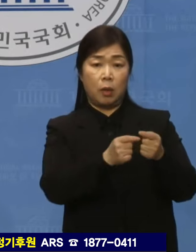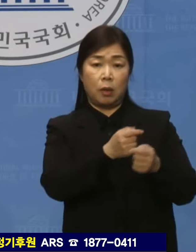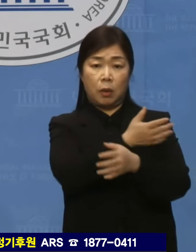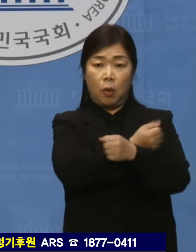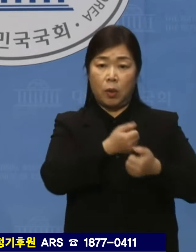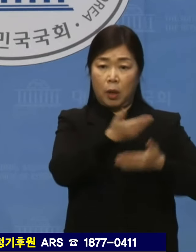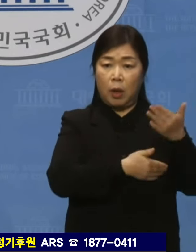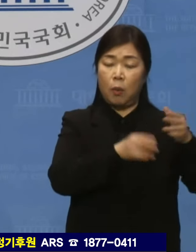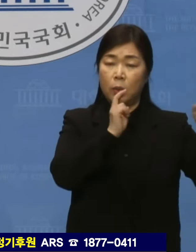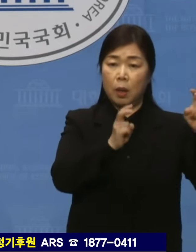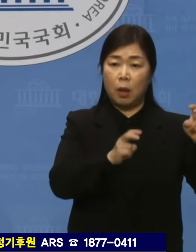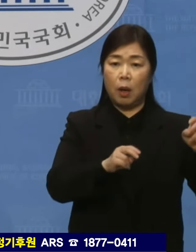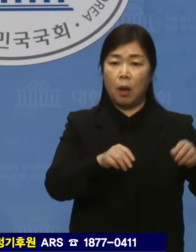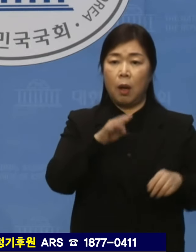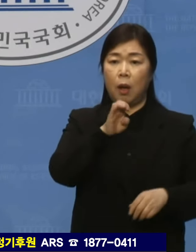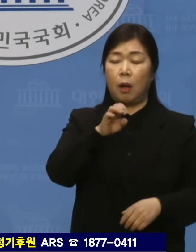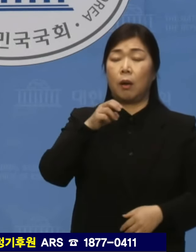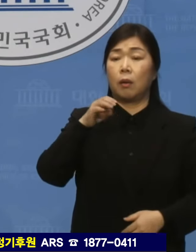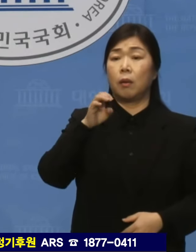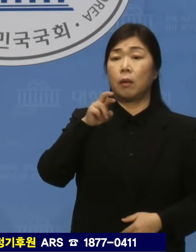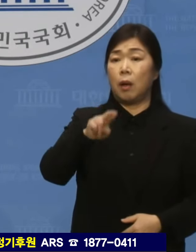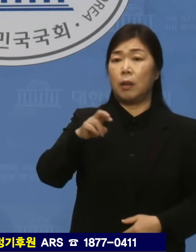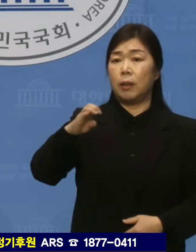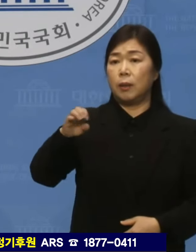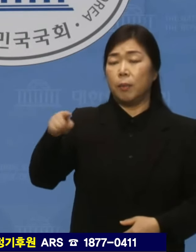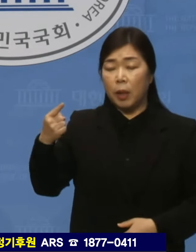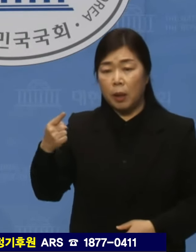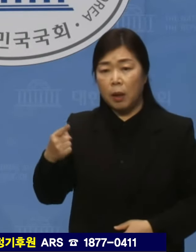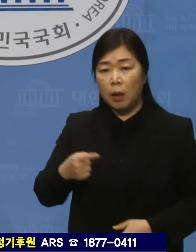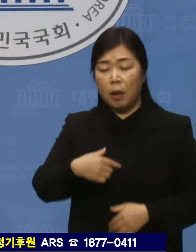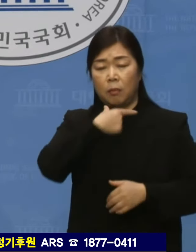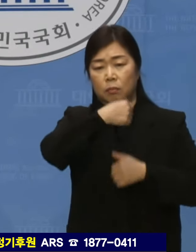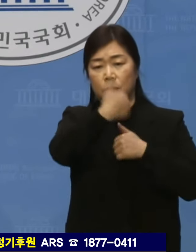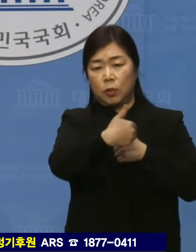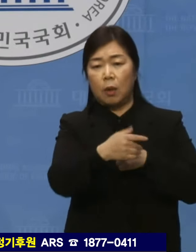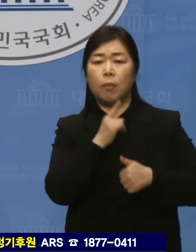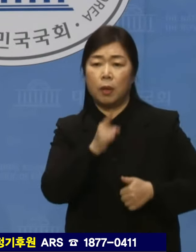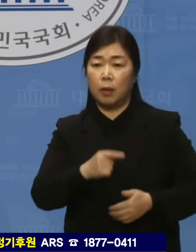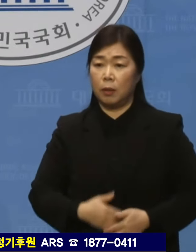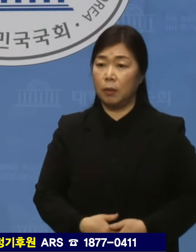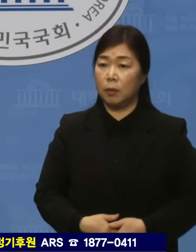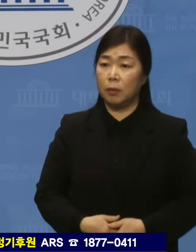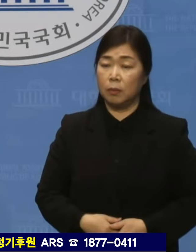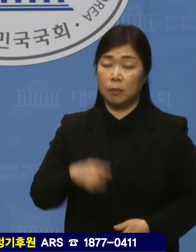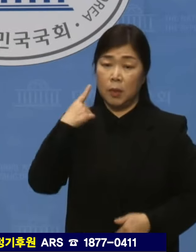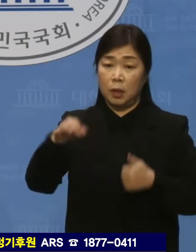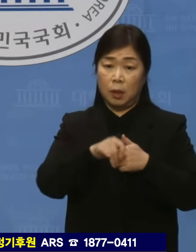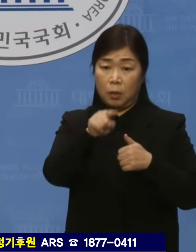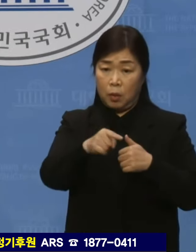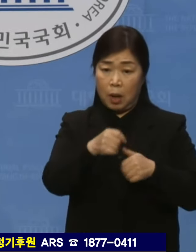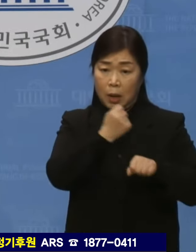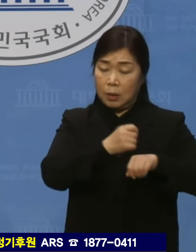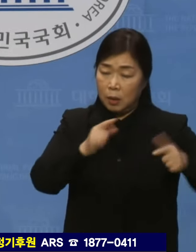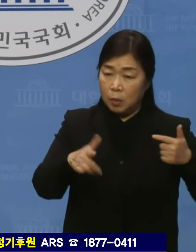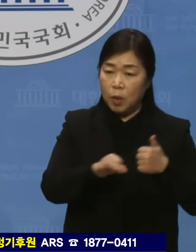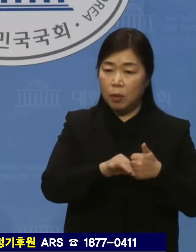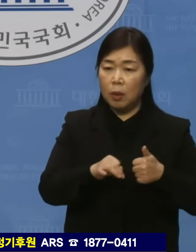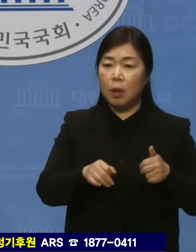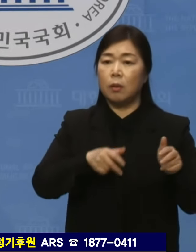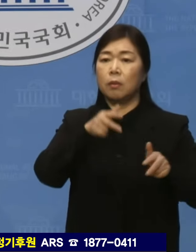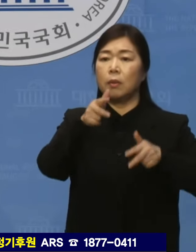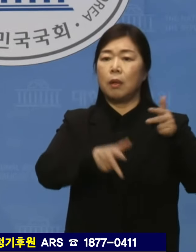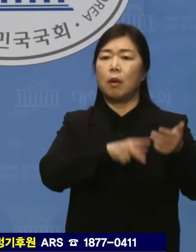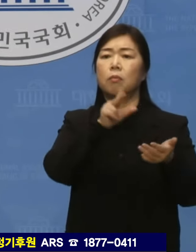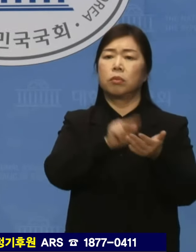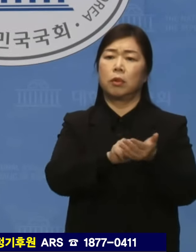답했습니다. 또한 아리백에서 한국이 이탈하면 산업 공동화로 이어질 우려가 큽니다. 그런데